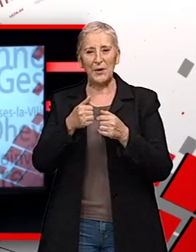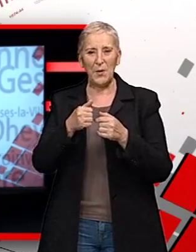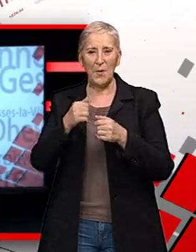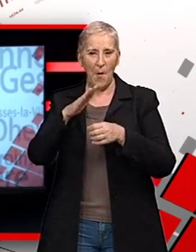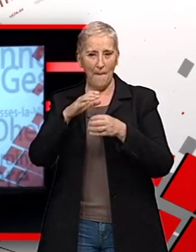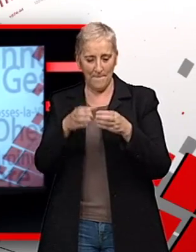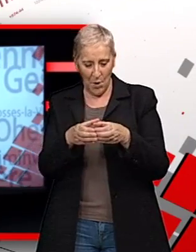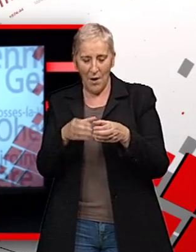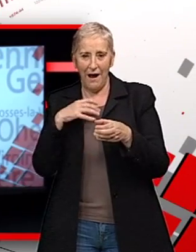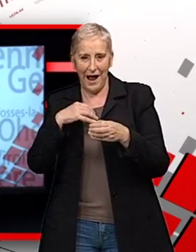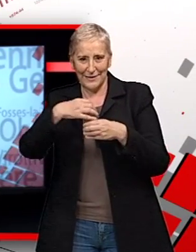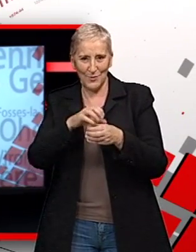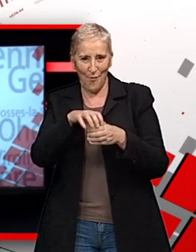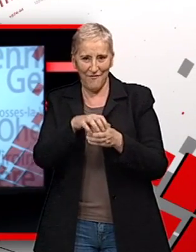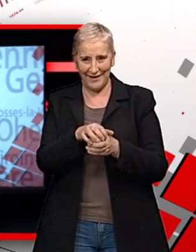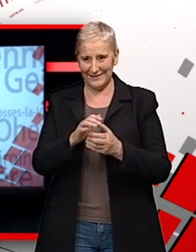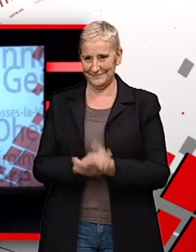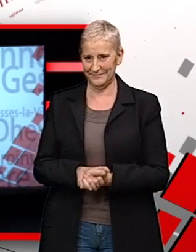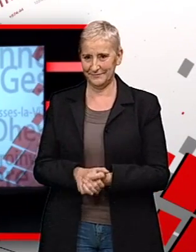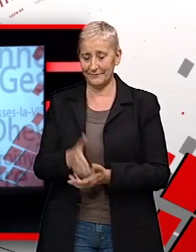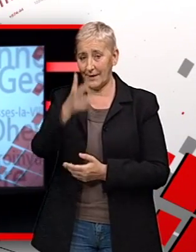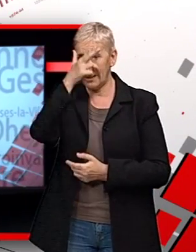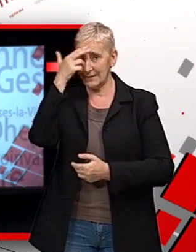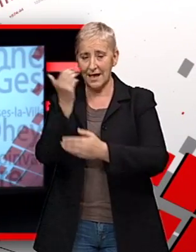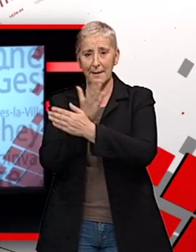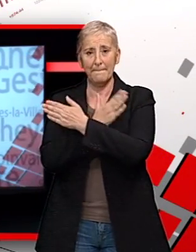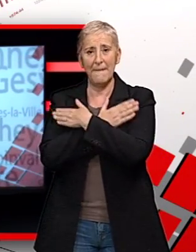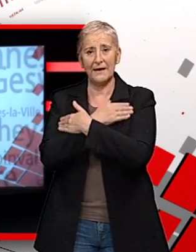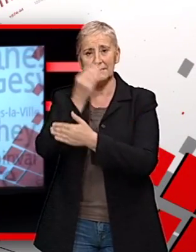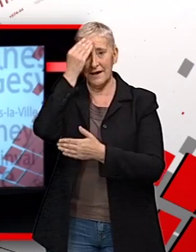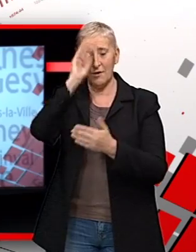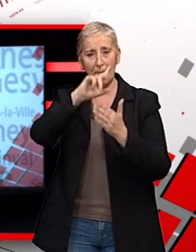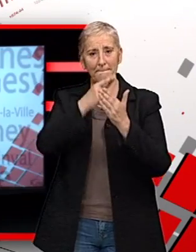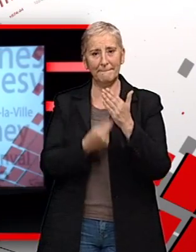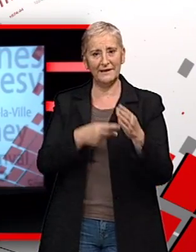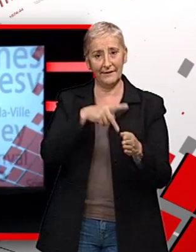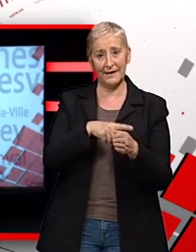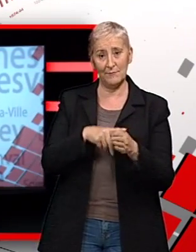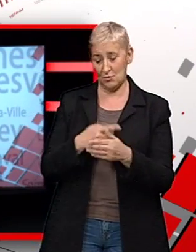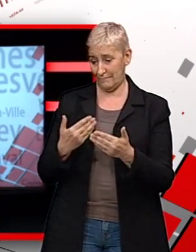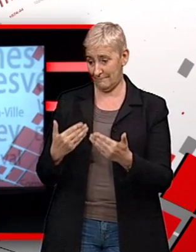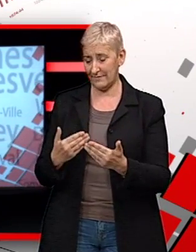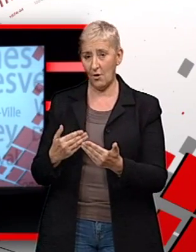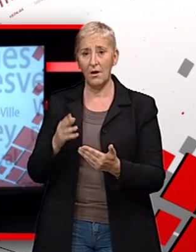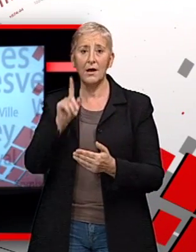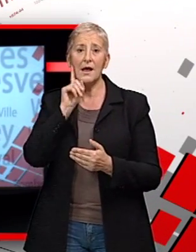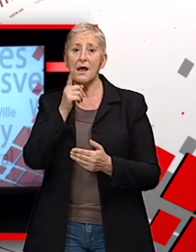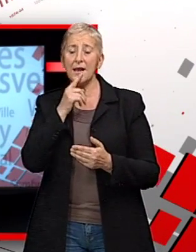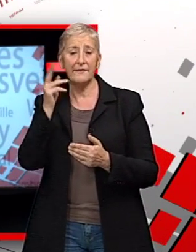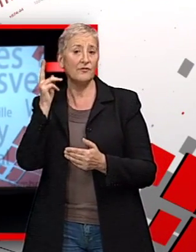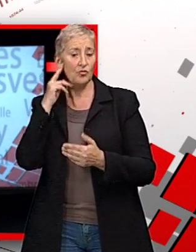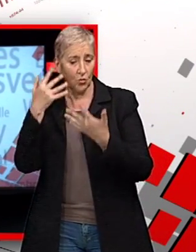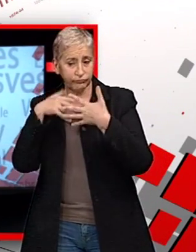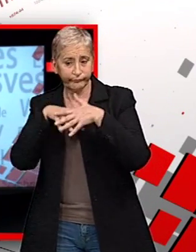C'est un soulagement pour l'école Sainte-Marie à Namur. Depuis cette rentrée scolaire, l'intégration des élèves sourds dans l